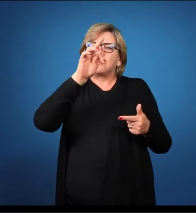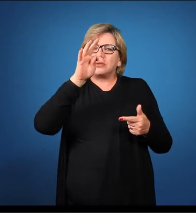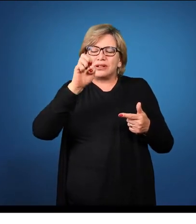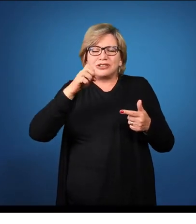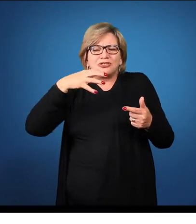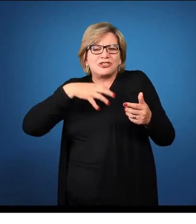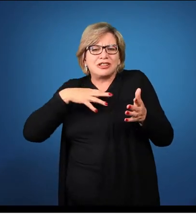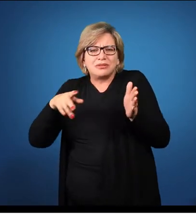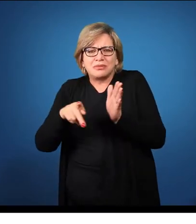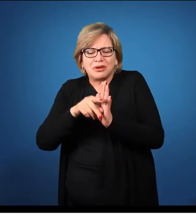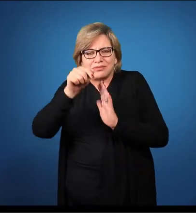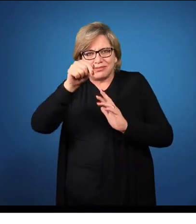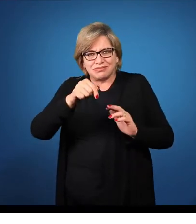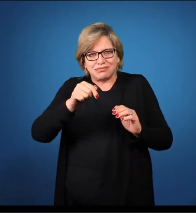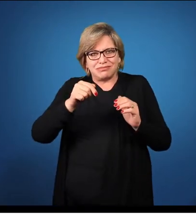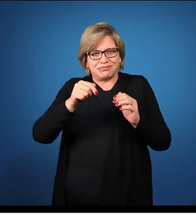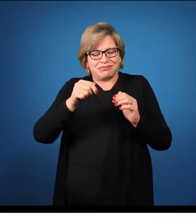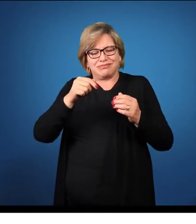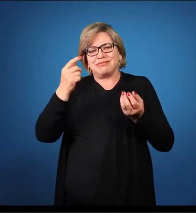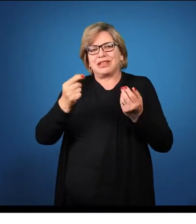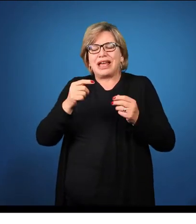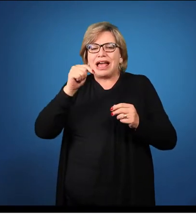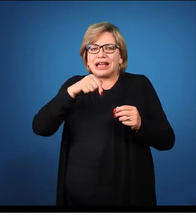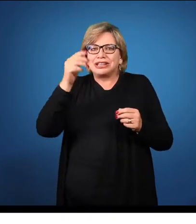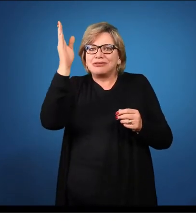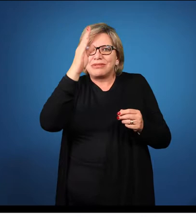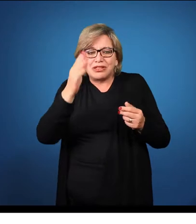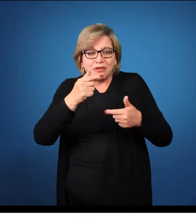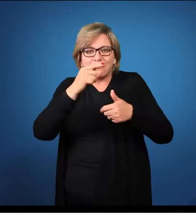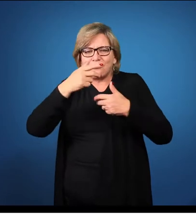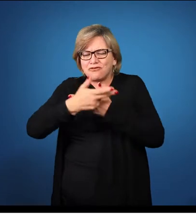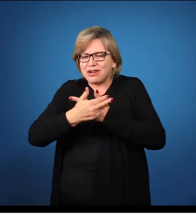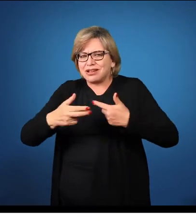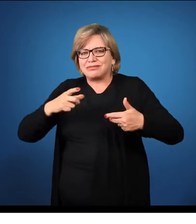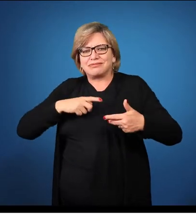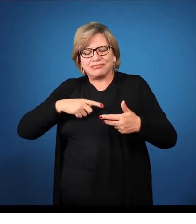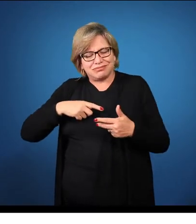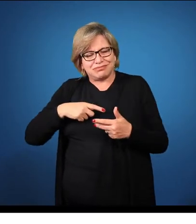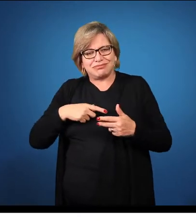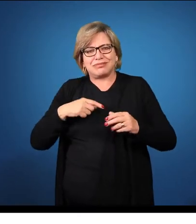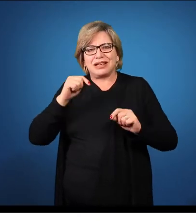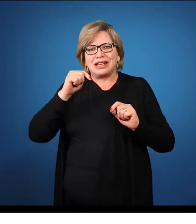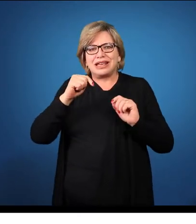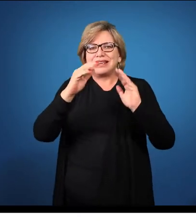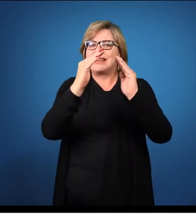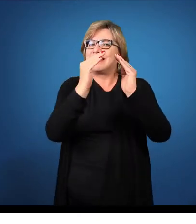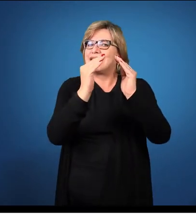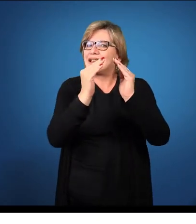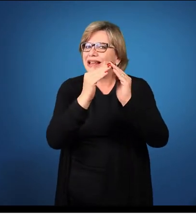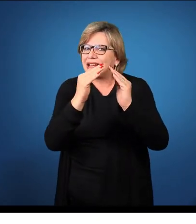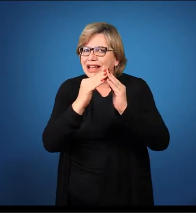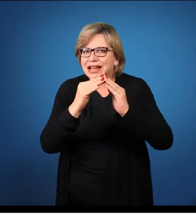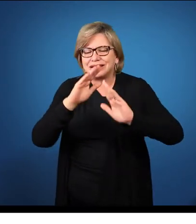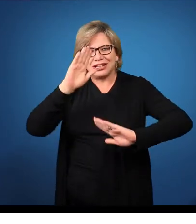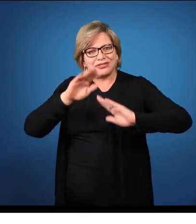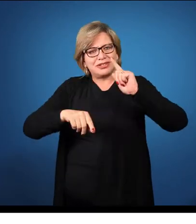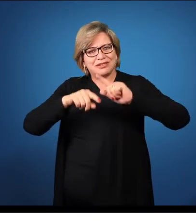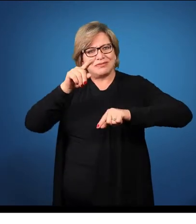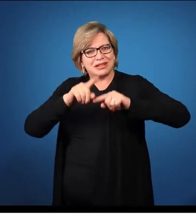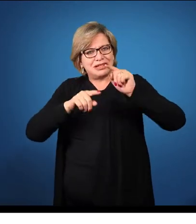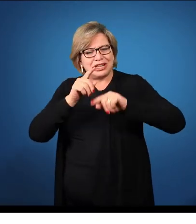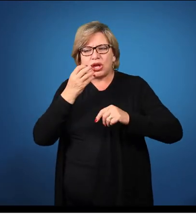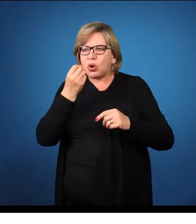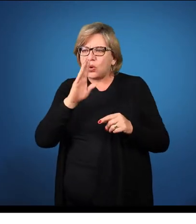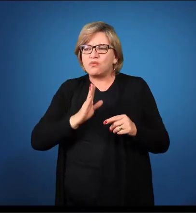Vejam, no Brasil nós temos vários tipos de modais. Na nossa casa nós recebemos os produtos ou